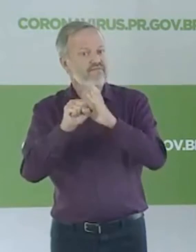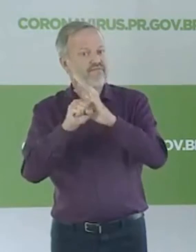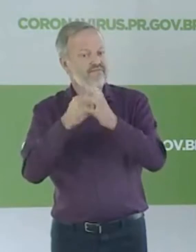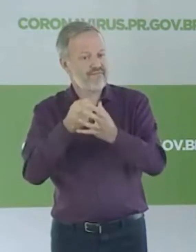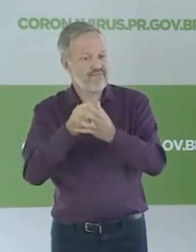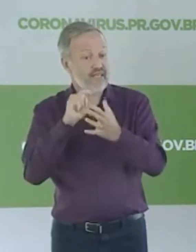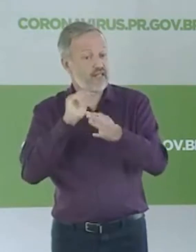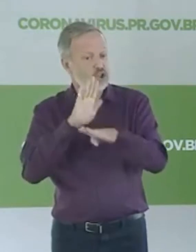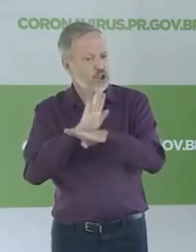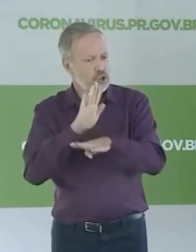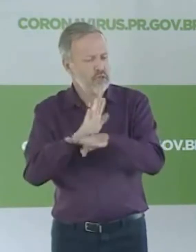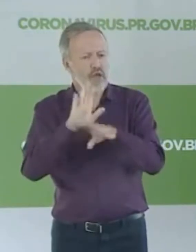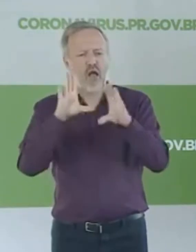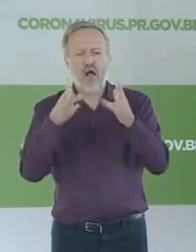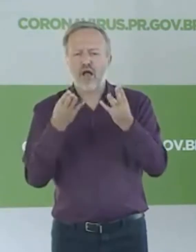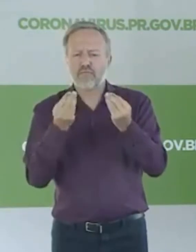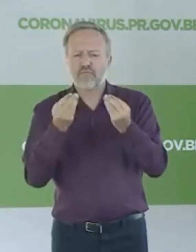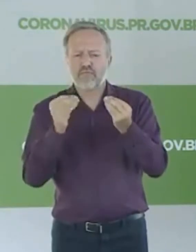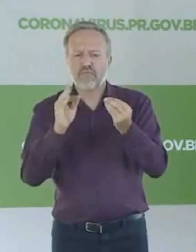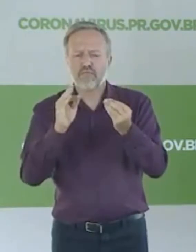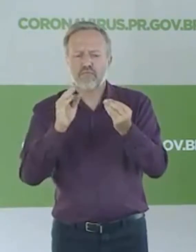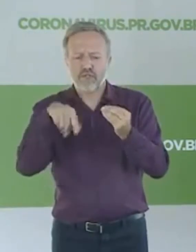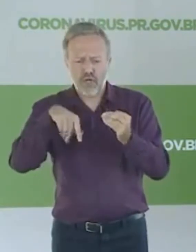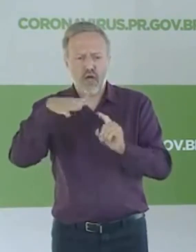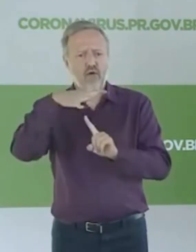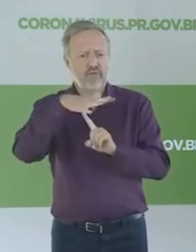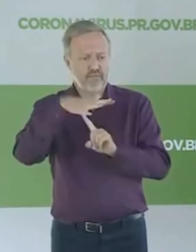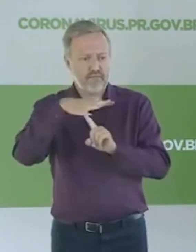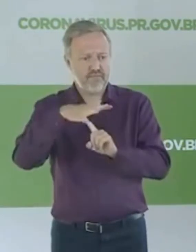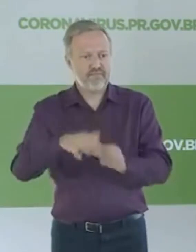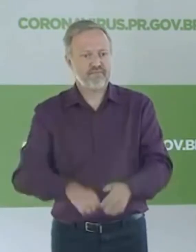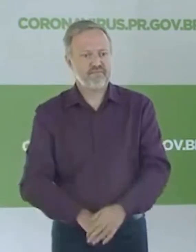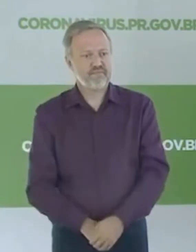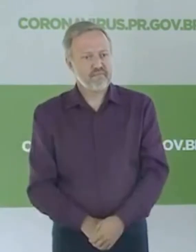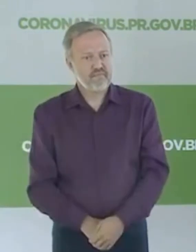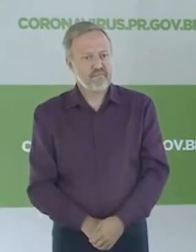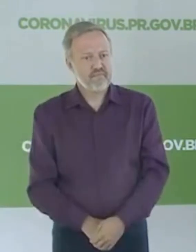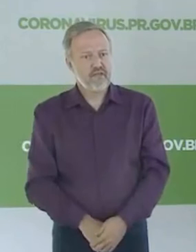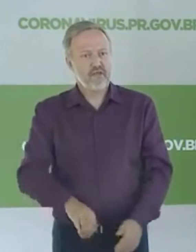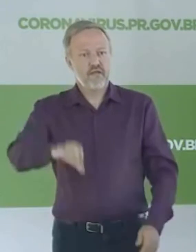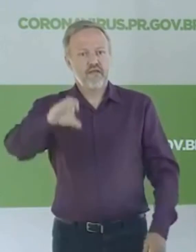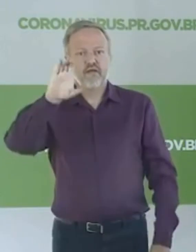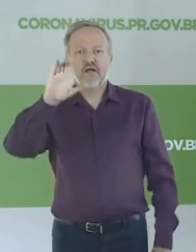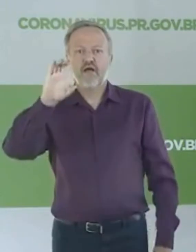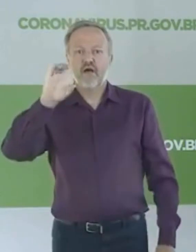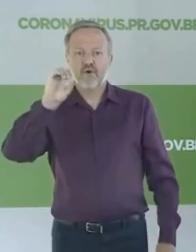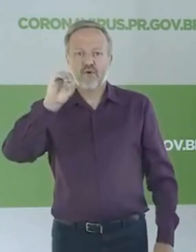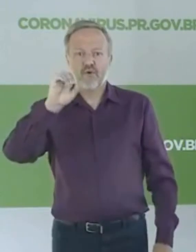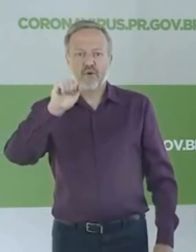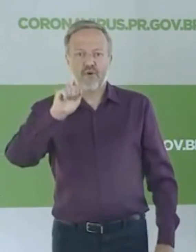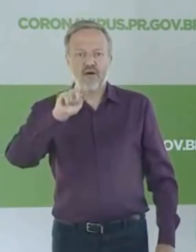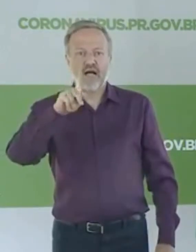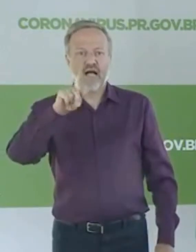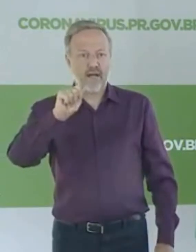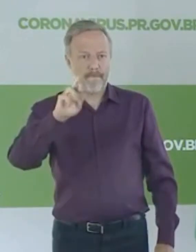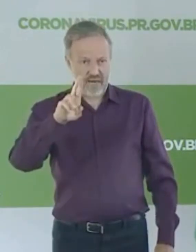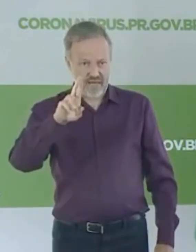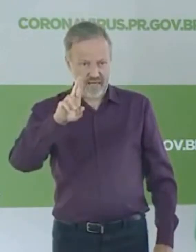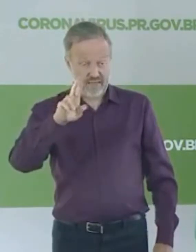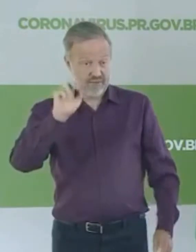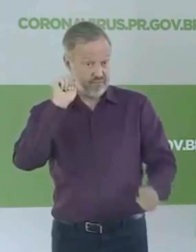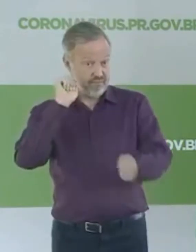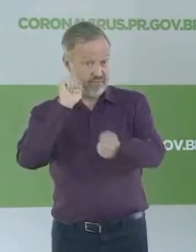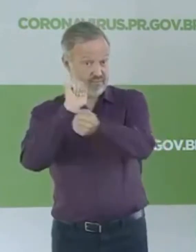colaborado muito com a nossa equipe. Da Coapar, nós temos aqui a suspensão por